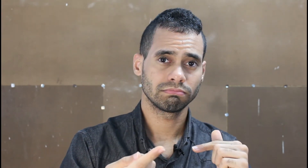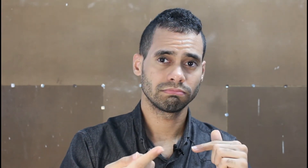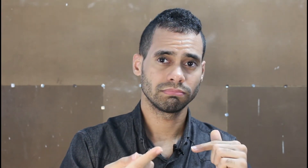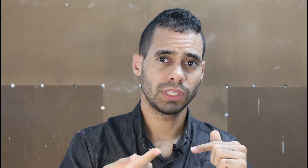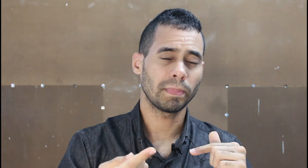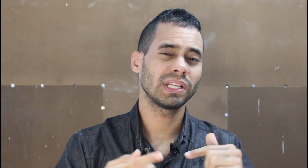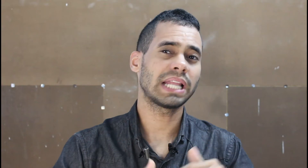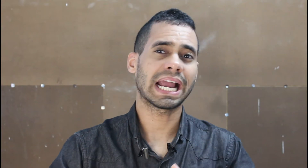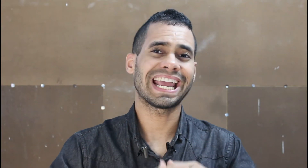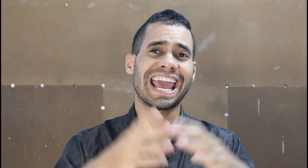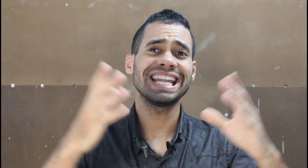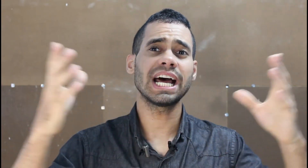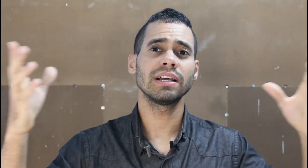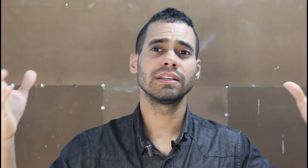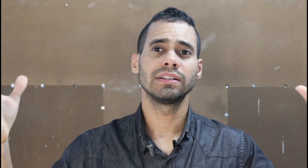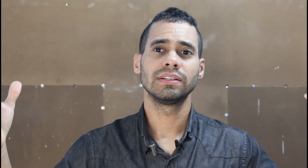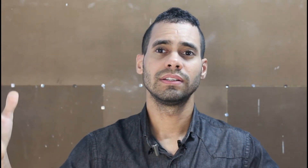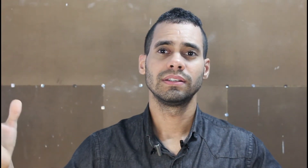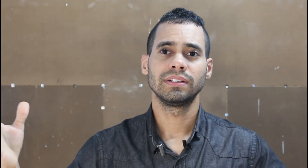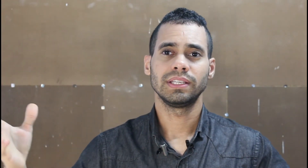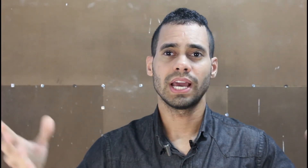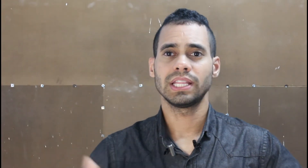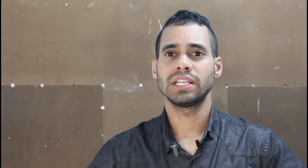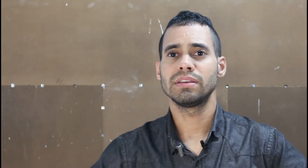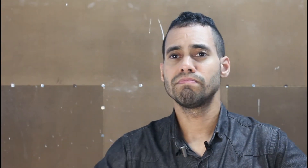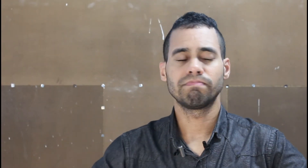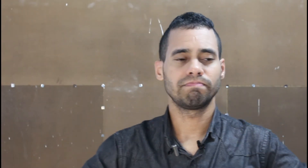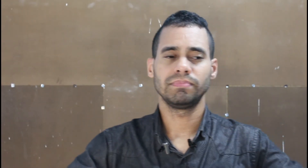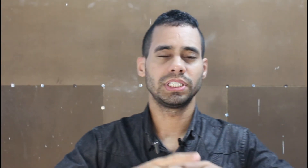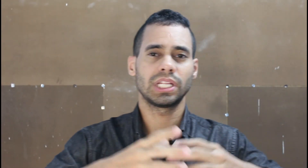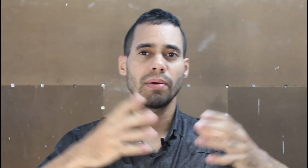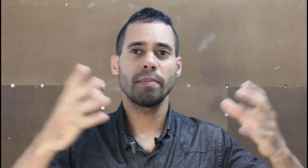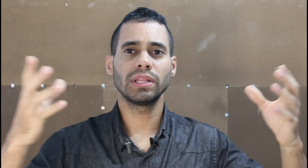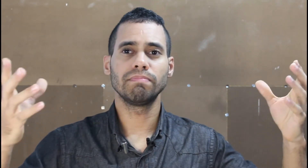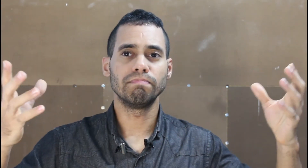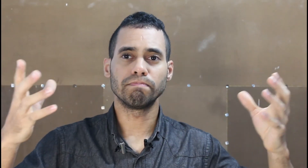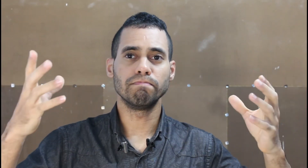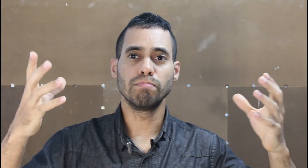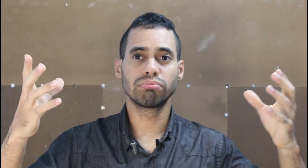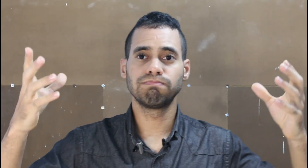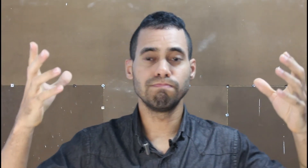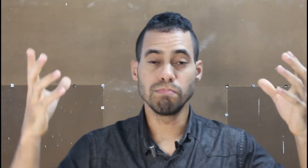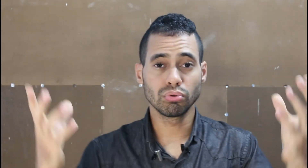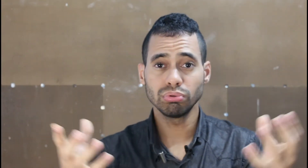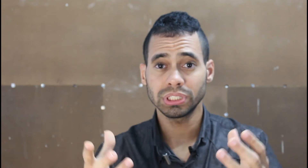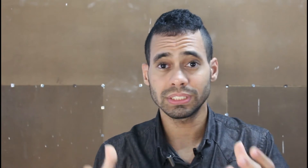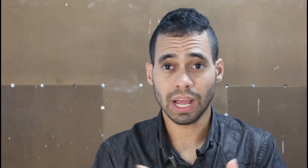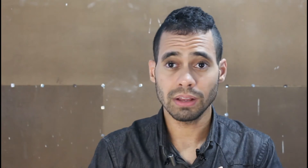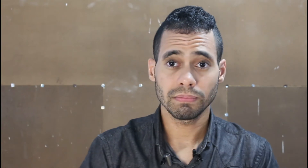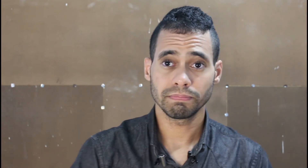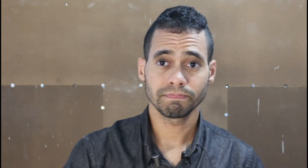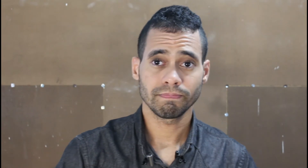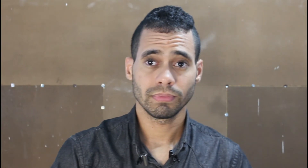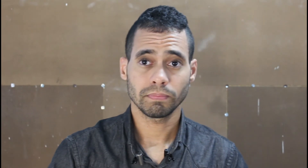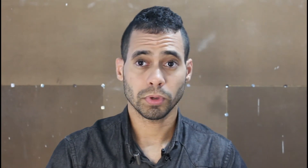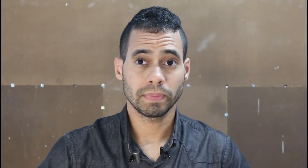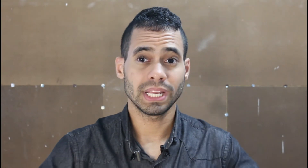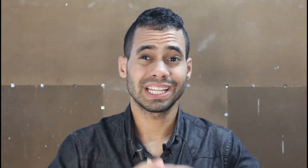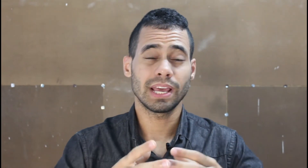Dependendo da queda que aí tem que ser extremamente brusca pode perder até